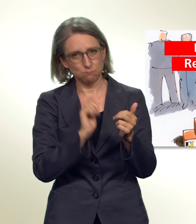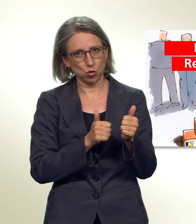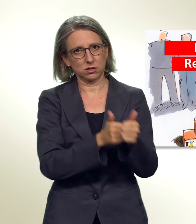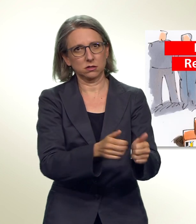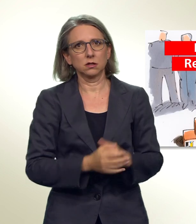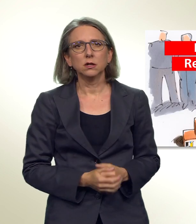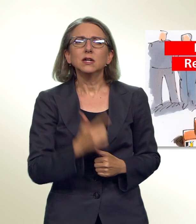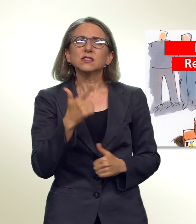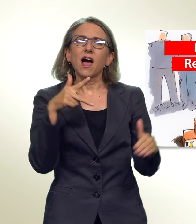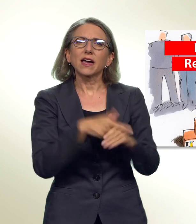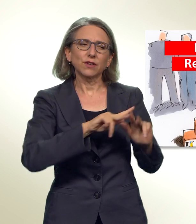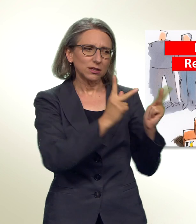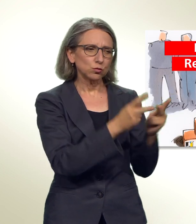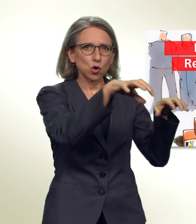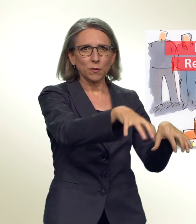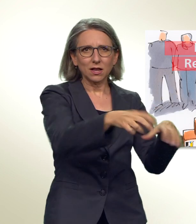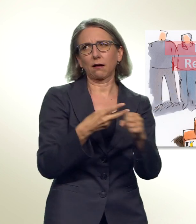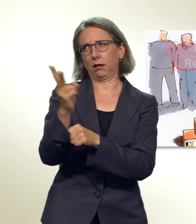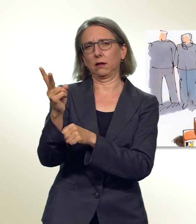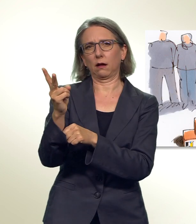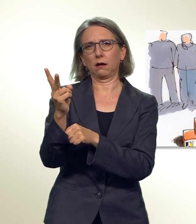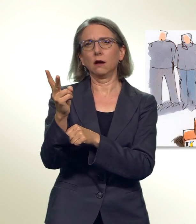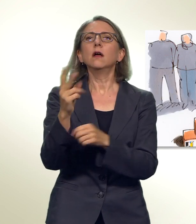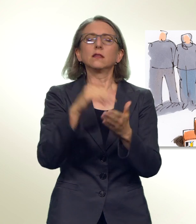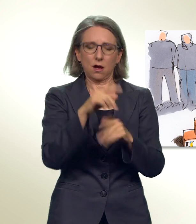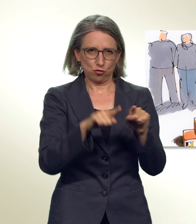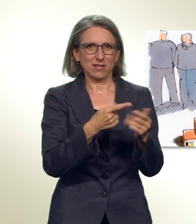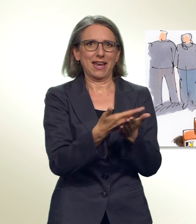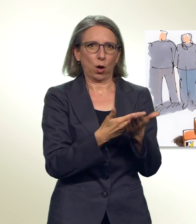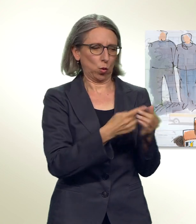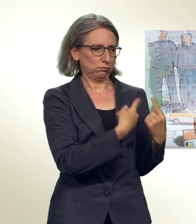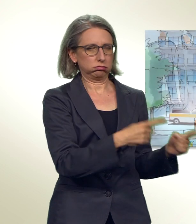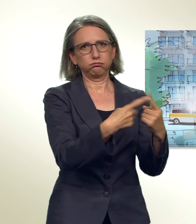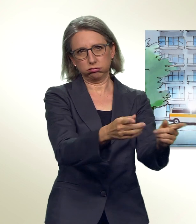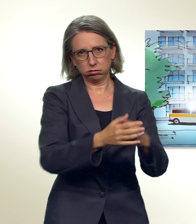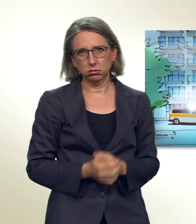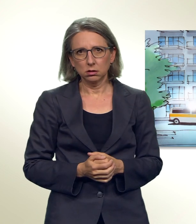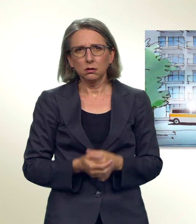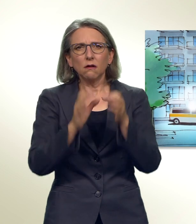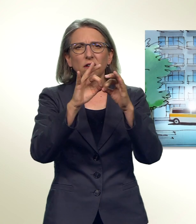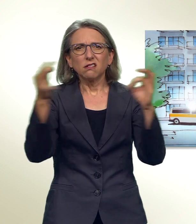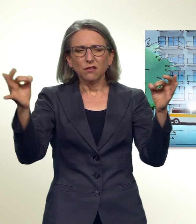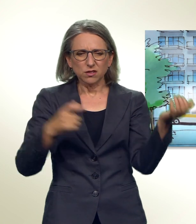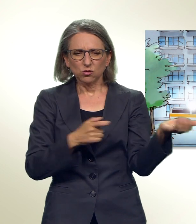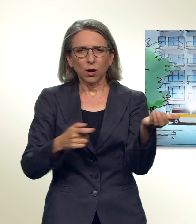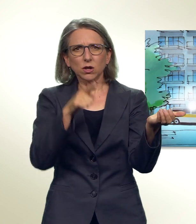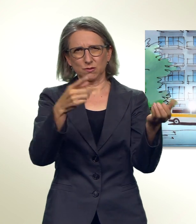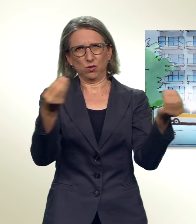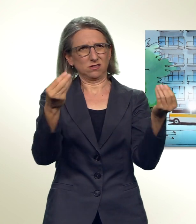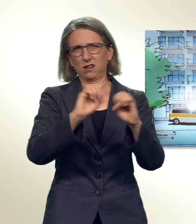Referendumskomitees kritisieren das neue Gesetz aus verschiedenen Gründen. Die schwammige Terrorismusdefinition öffnet Tür und Tor